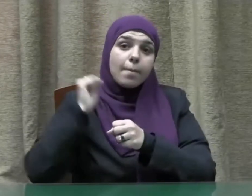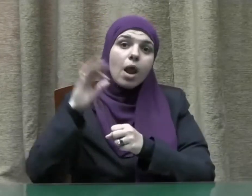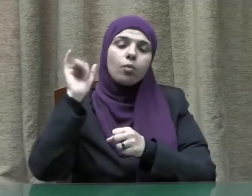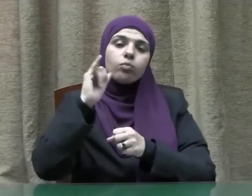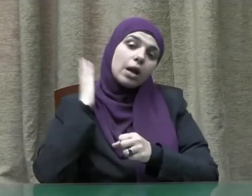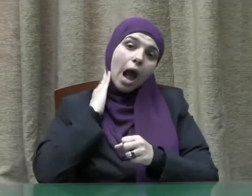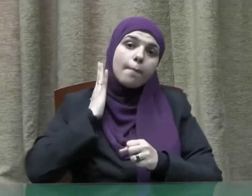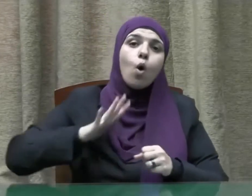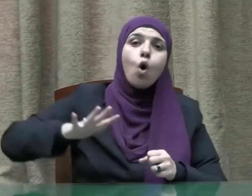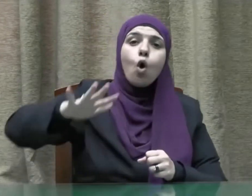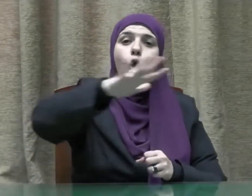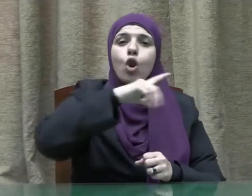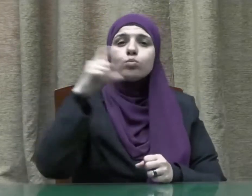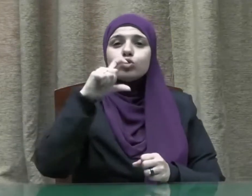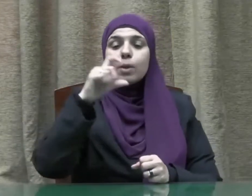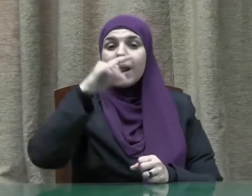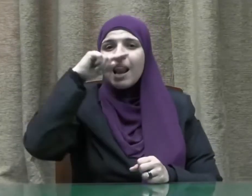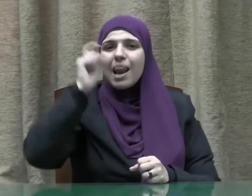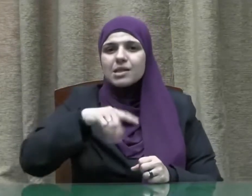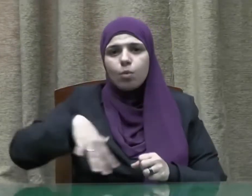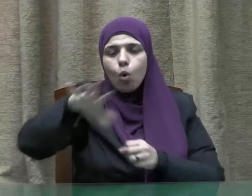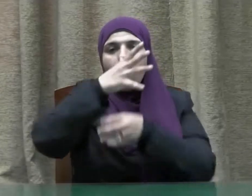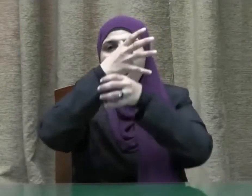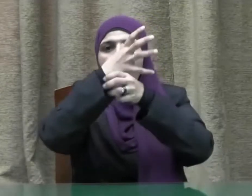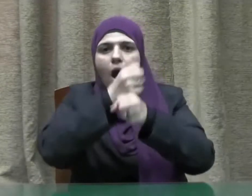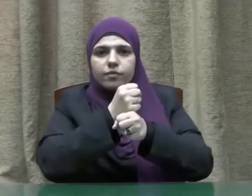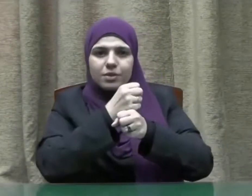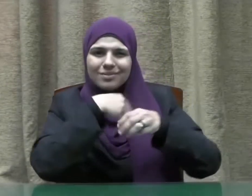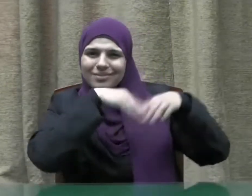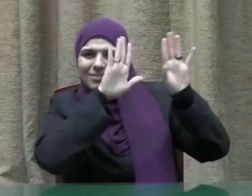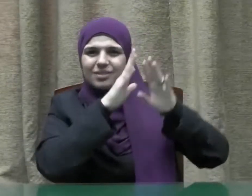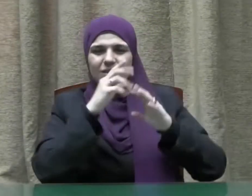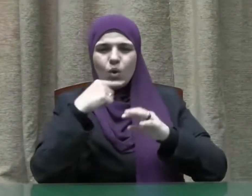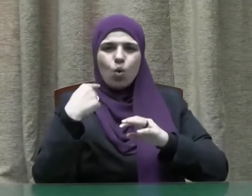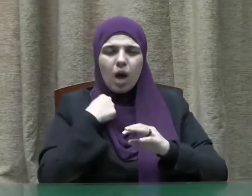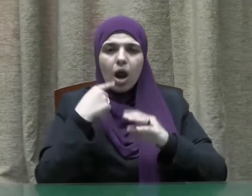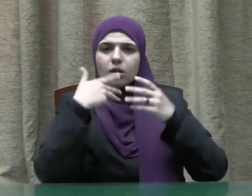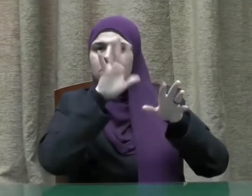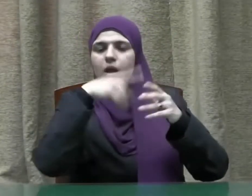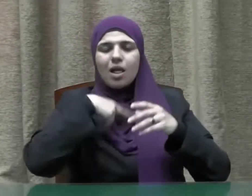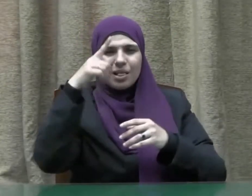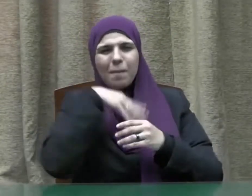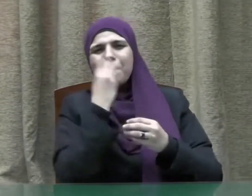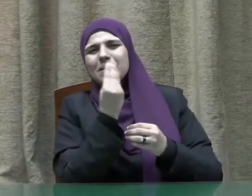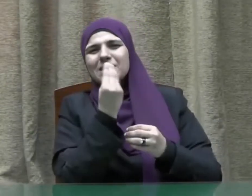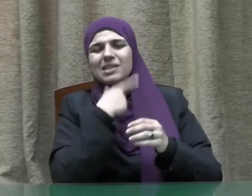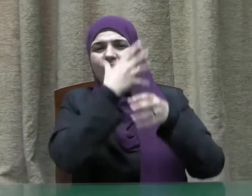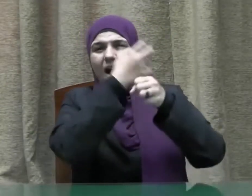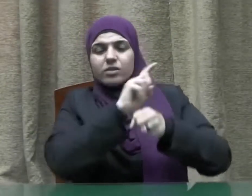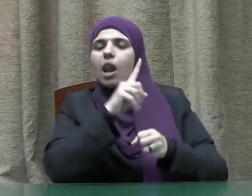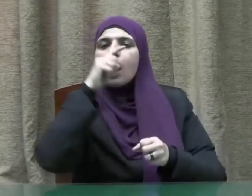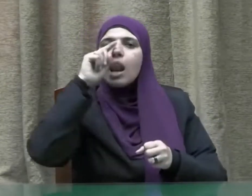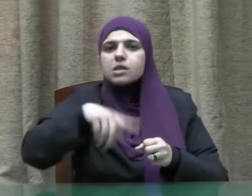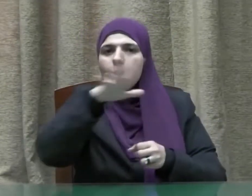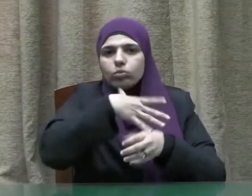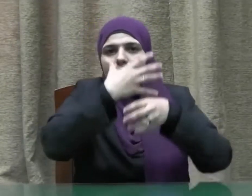أعناق المسلمين جميعا فلا ينبغي أن نفرط فيه أو نتهاون في الحفاظ عليه